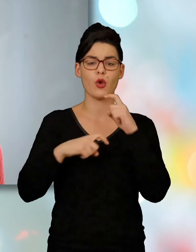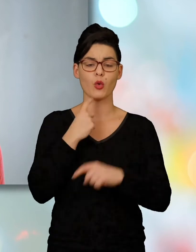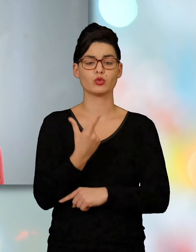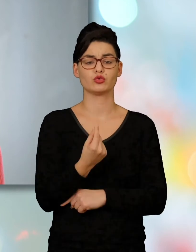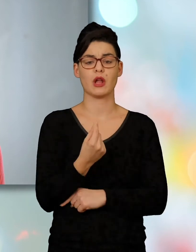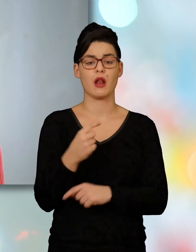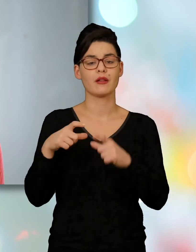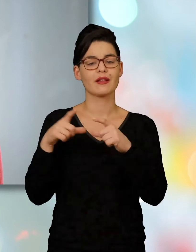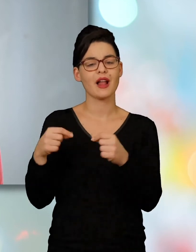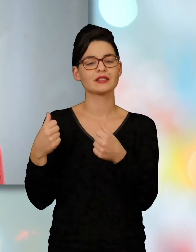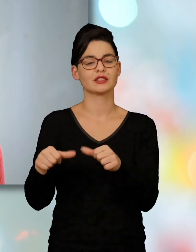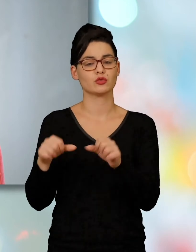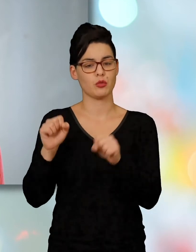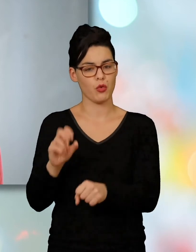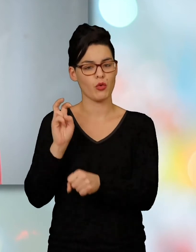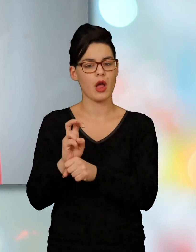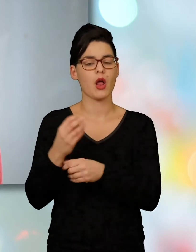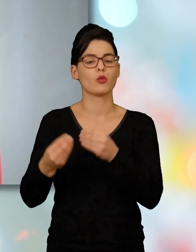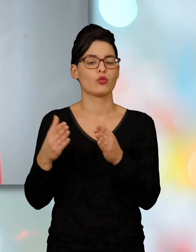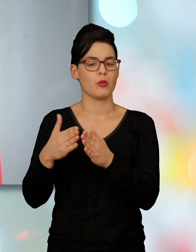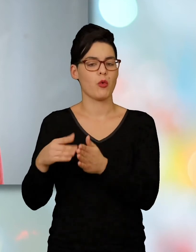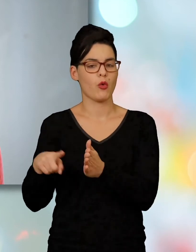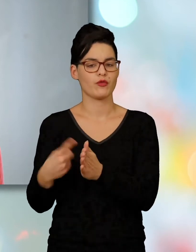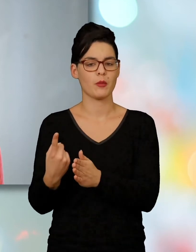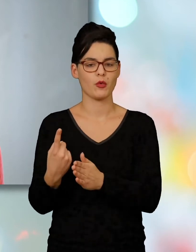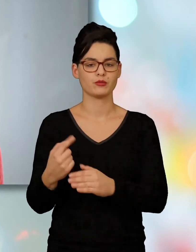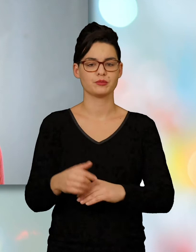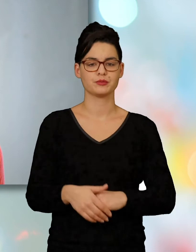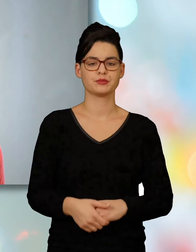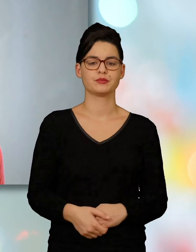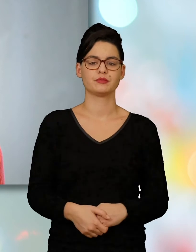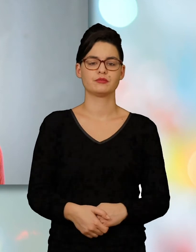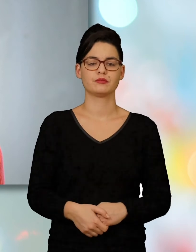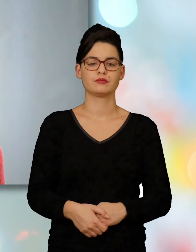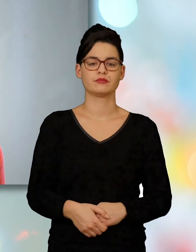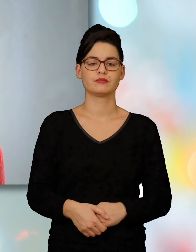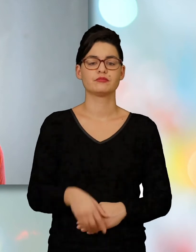conjugales de garder et de renouveler leur titre de séjour.